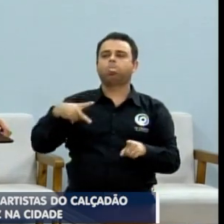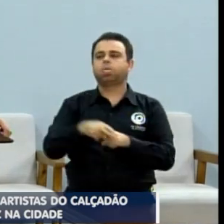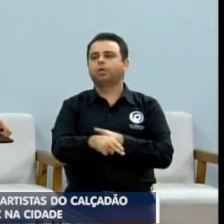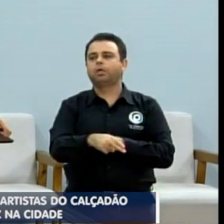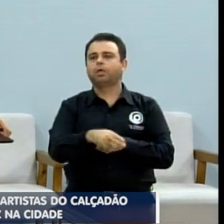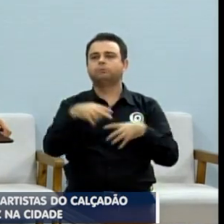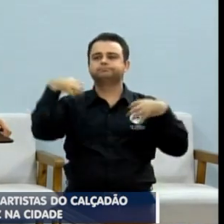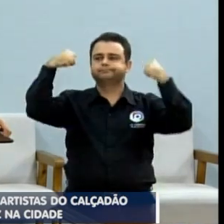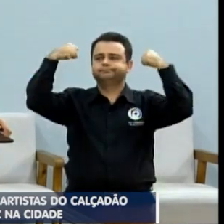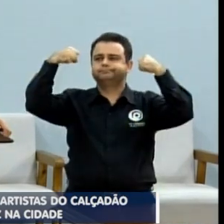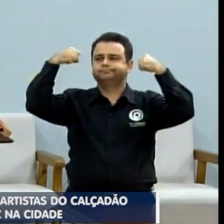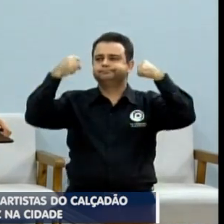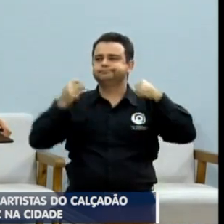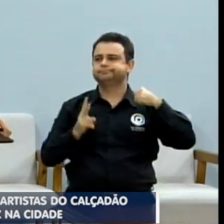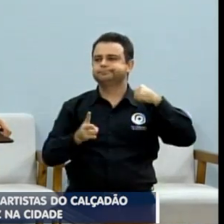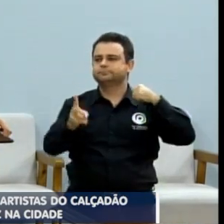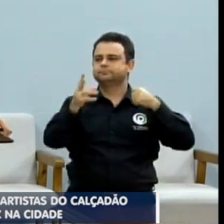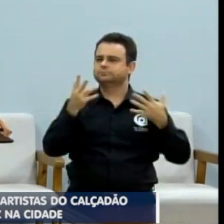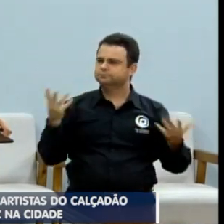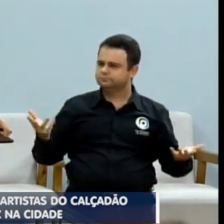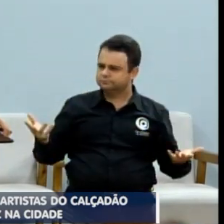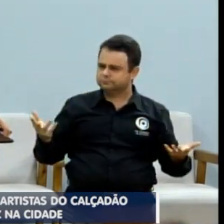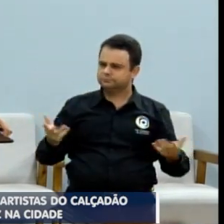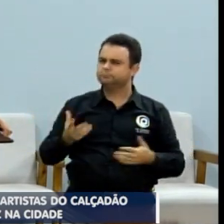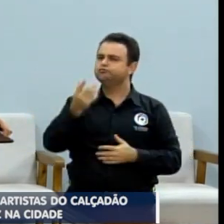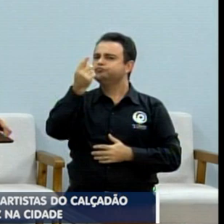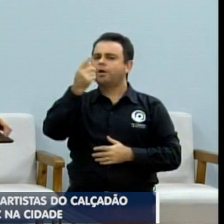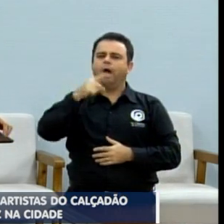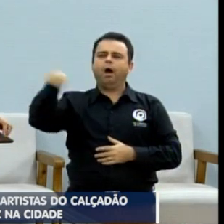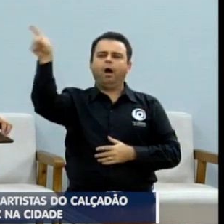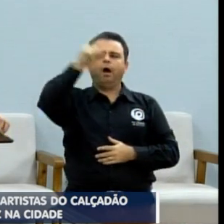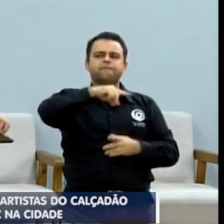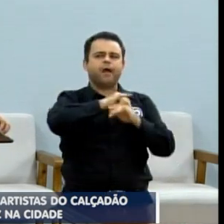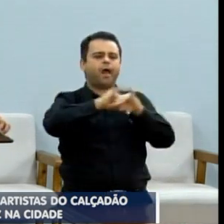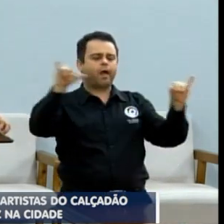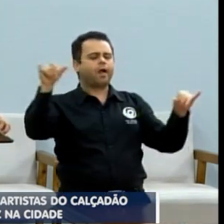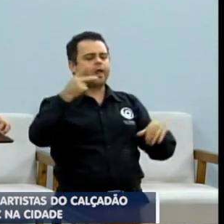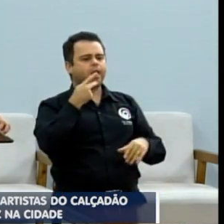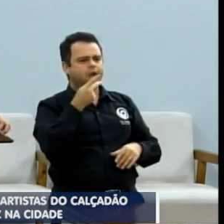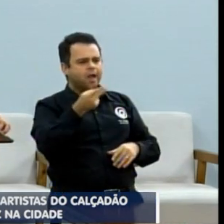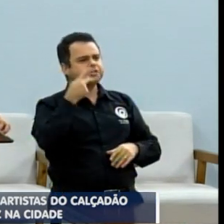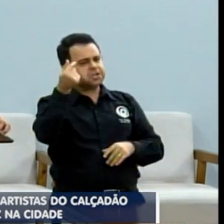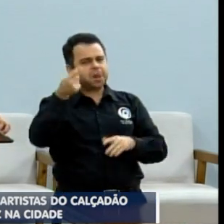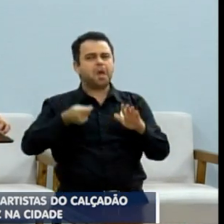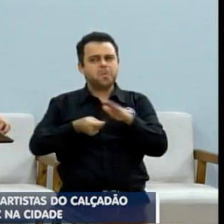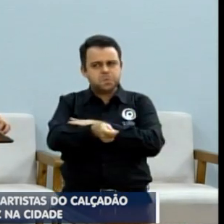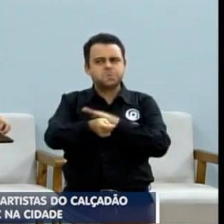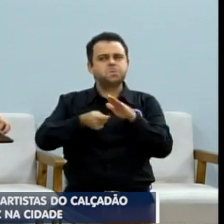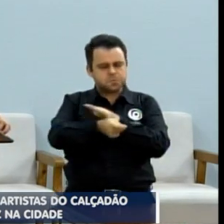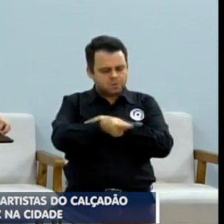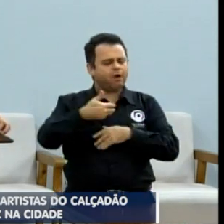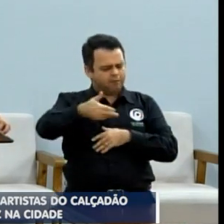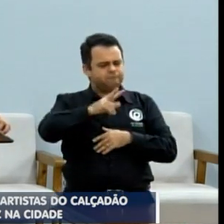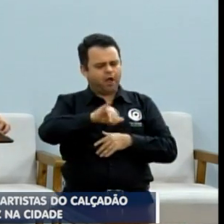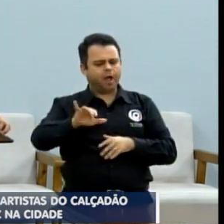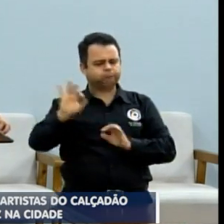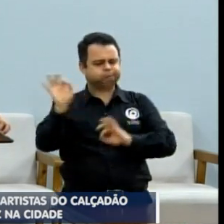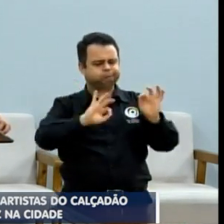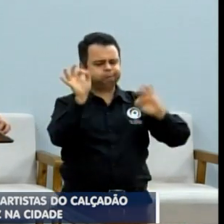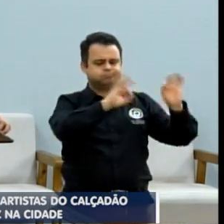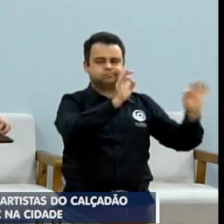que está sendo feito investimento a longo prazo, mas o negócio não vem ocorrendo, e falo a mesma coisa para a SERP,